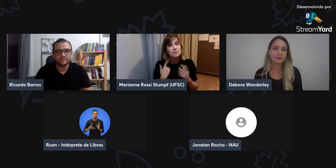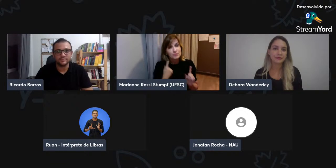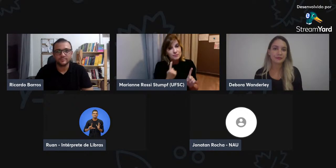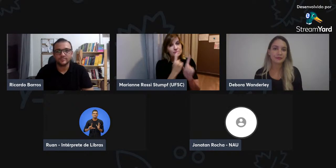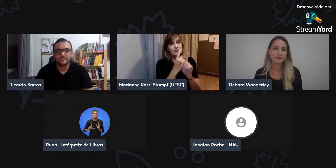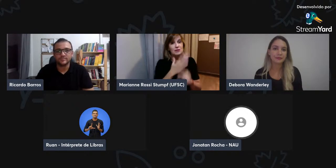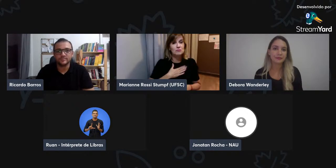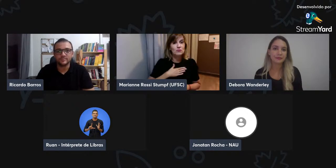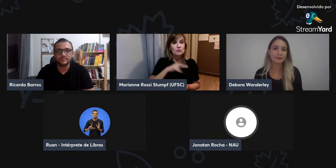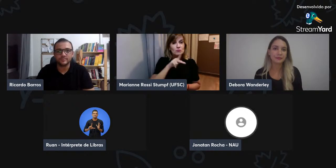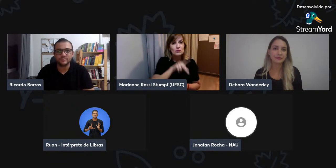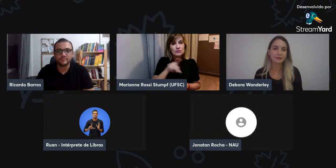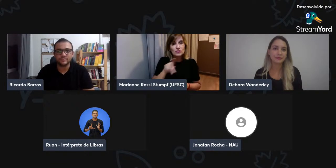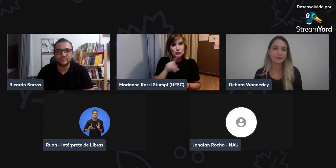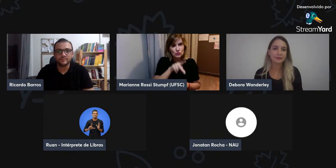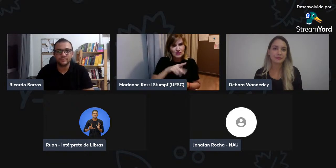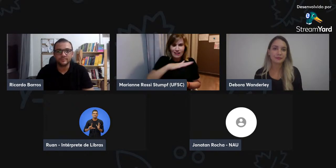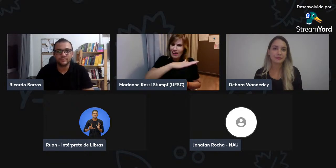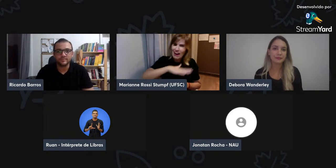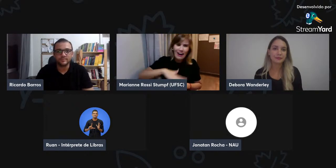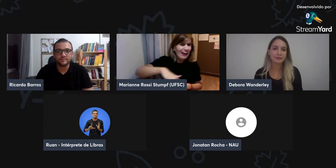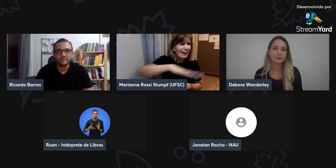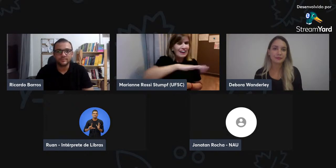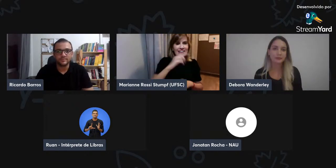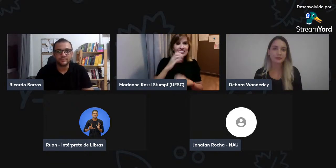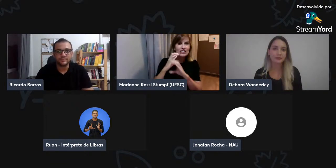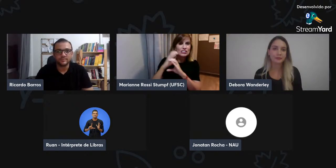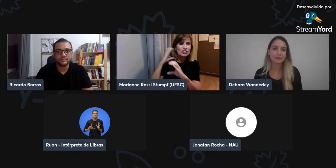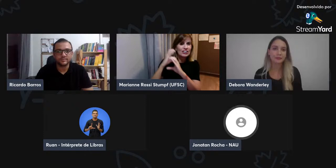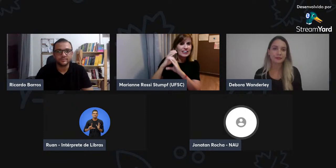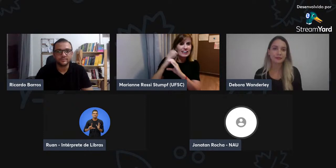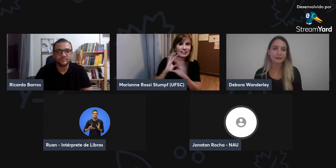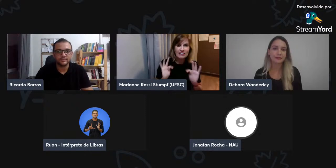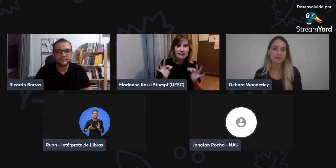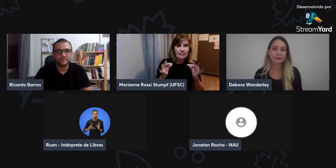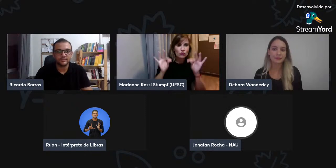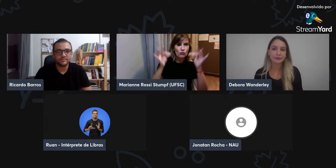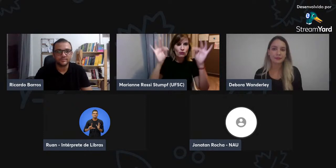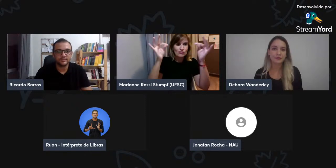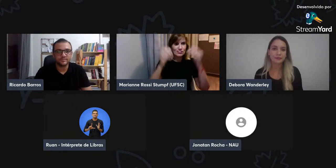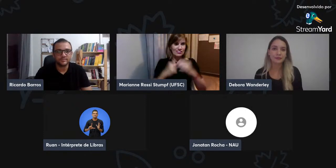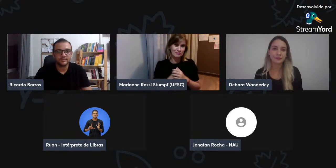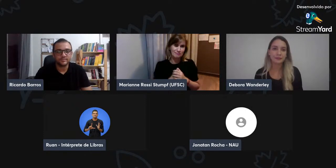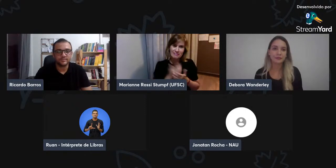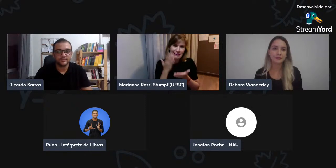Então, comecei a pesquisar sobre isso, né? Então, o professor da área, né?